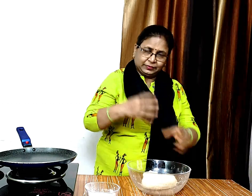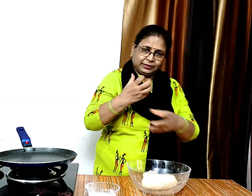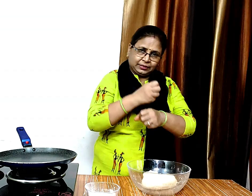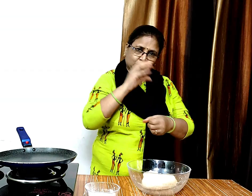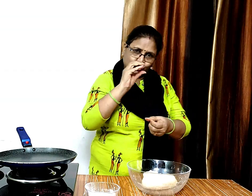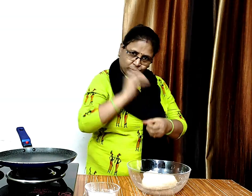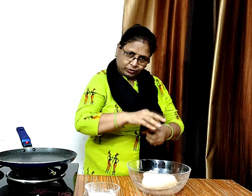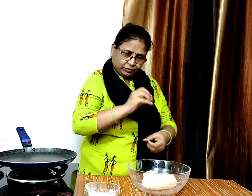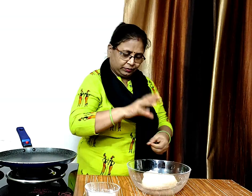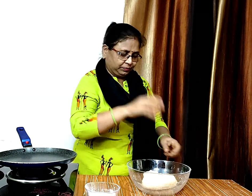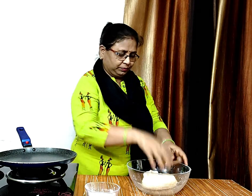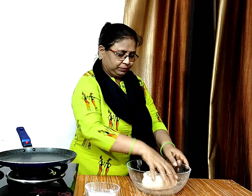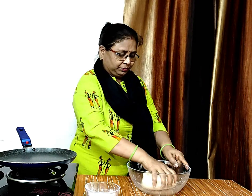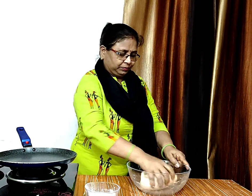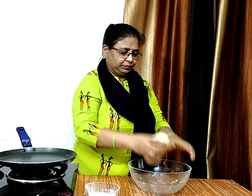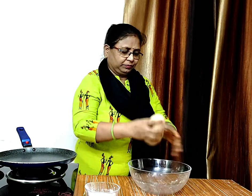अब इस की लोई ना तो लेंगे